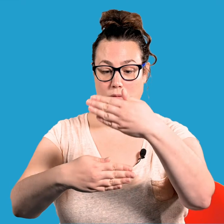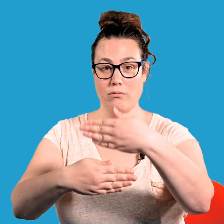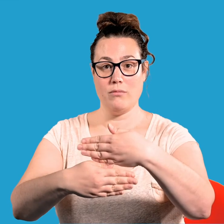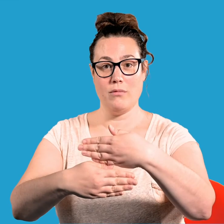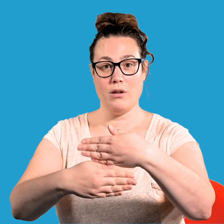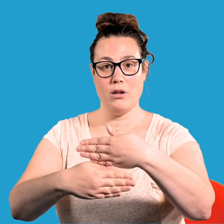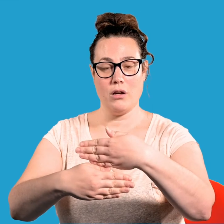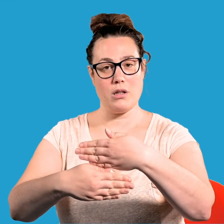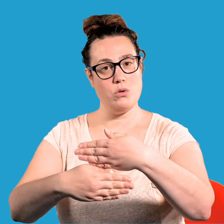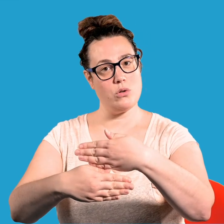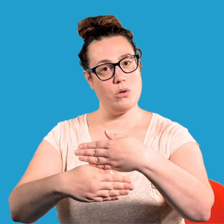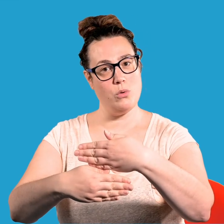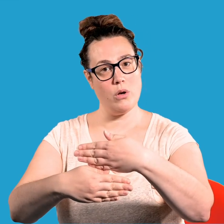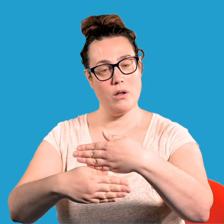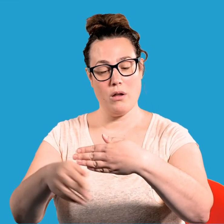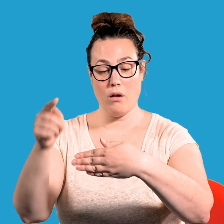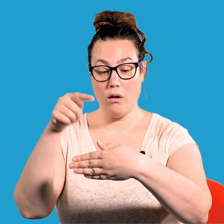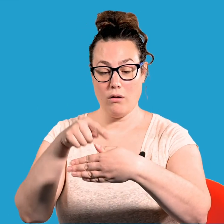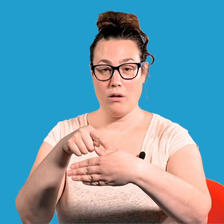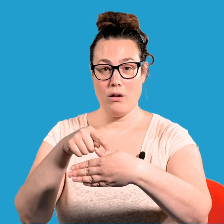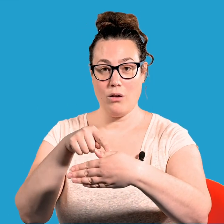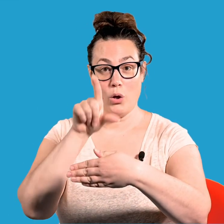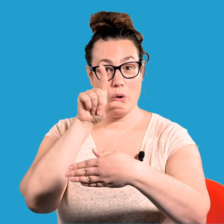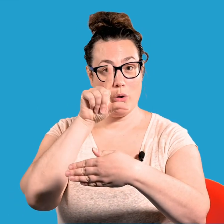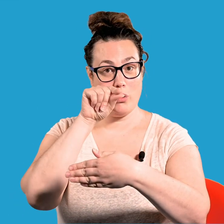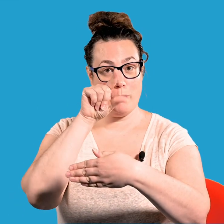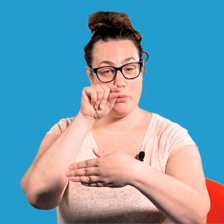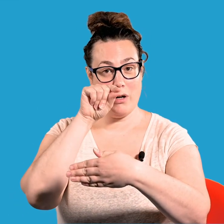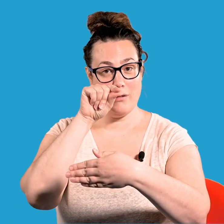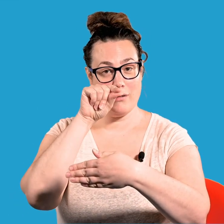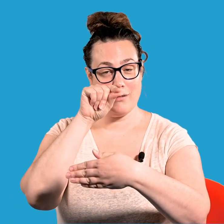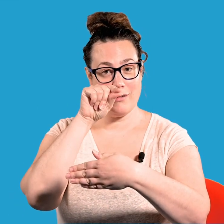Et sur ce mur, oh, une poule !